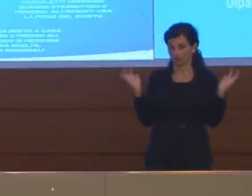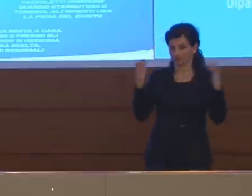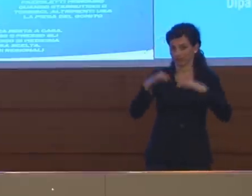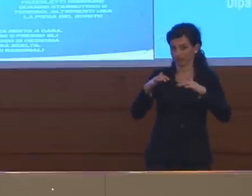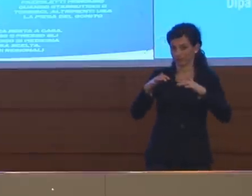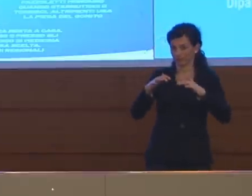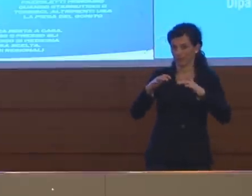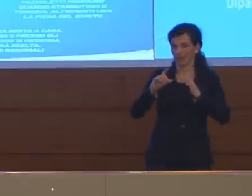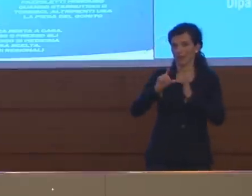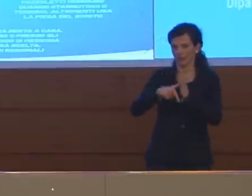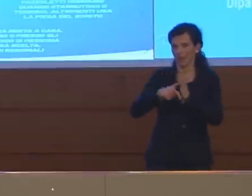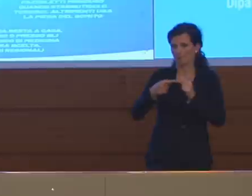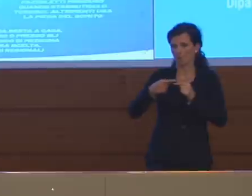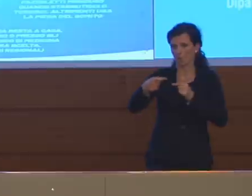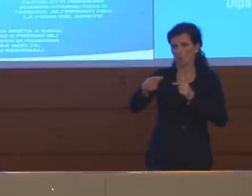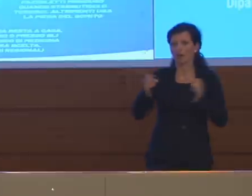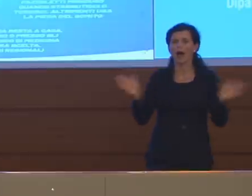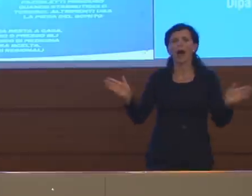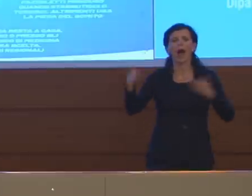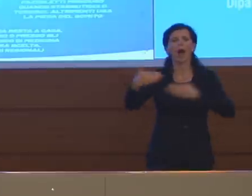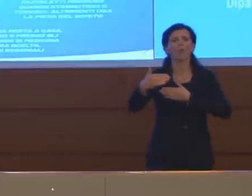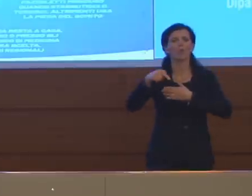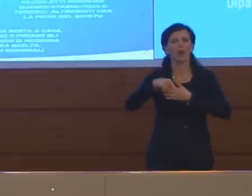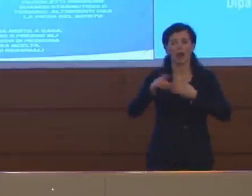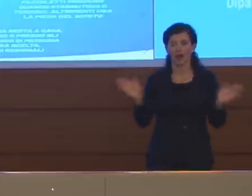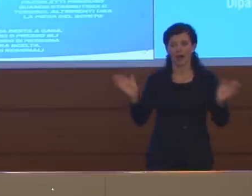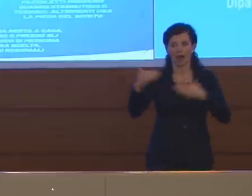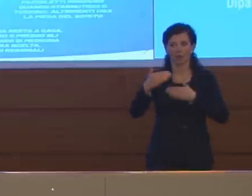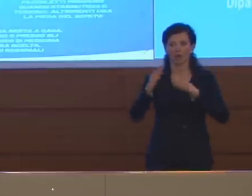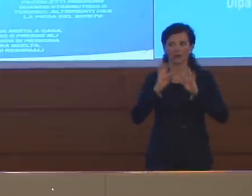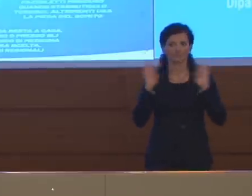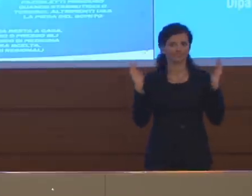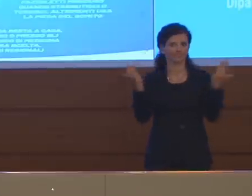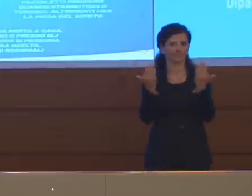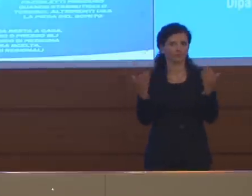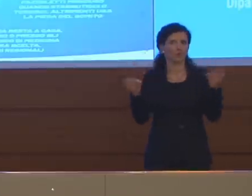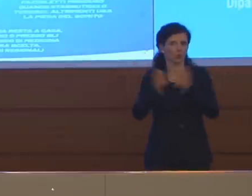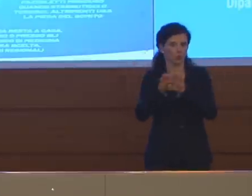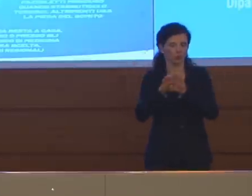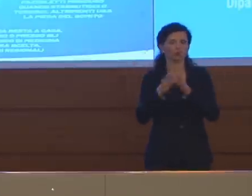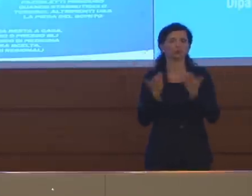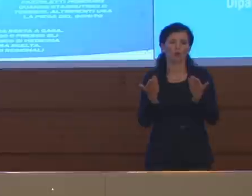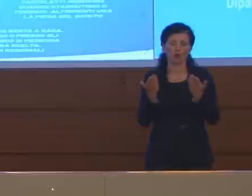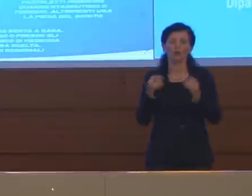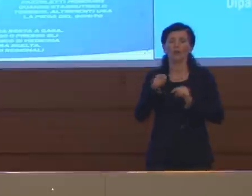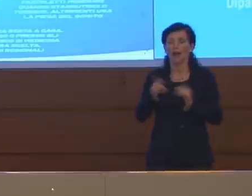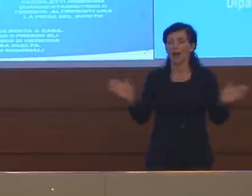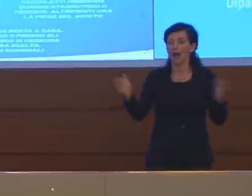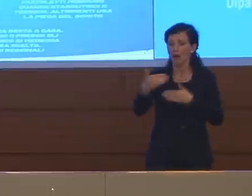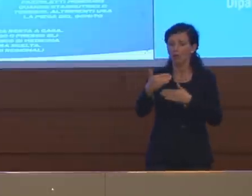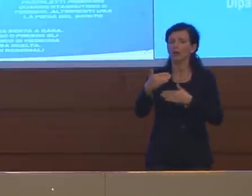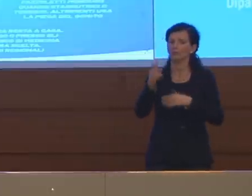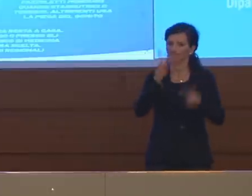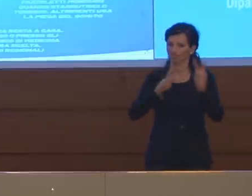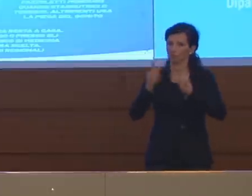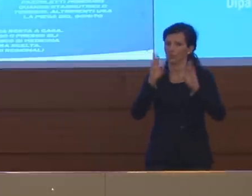in aule che comunque hanno dimensioni contenute e poi non dimentichiamo tutto quello che